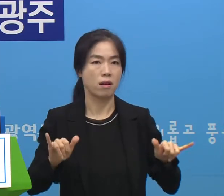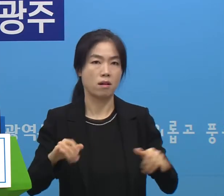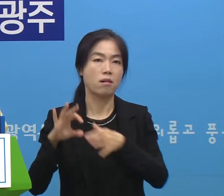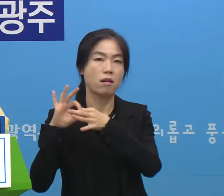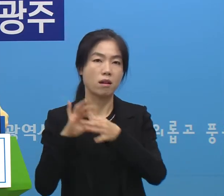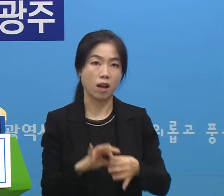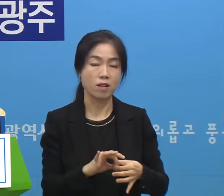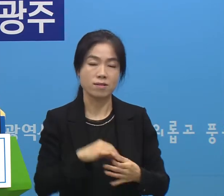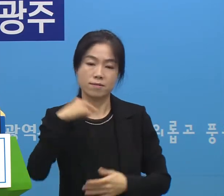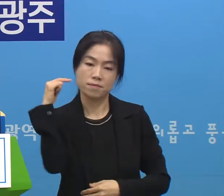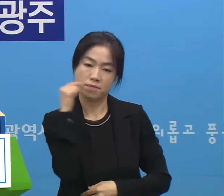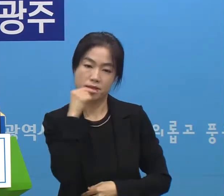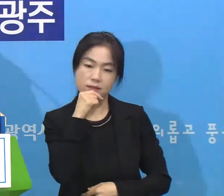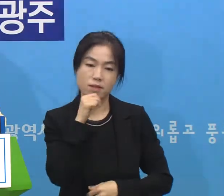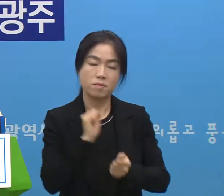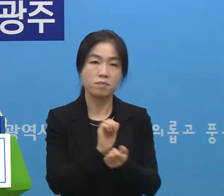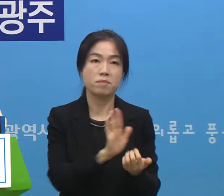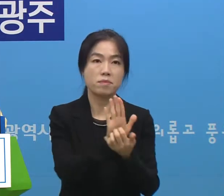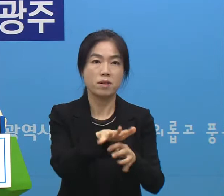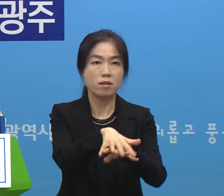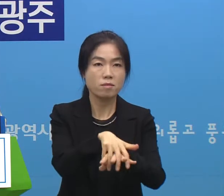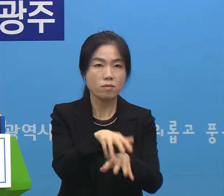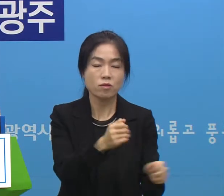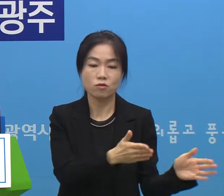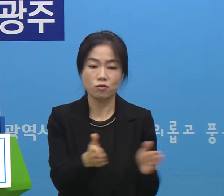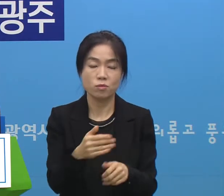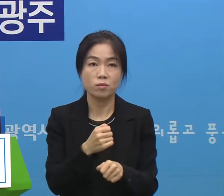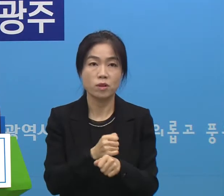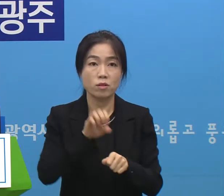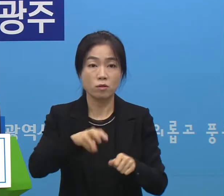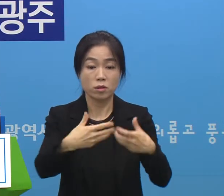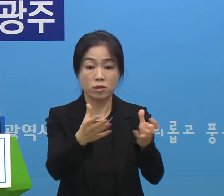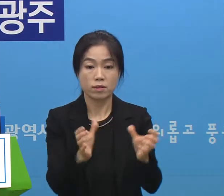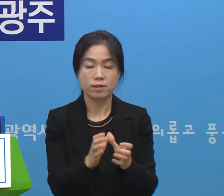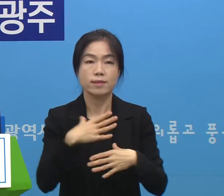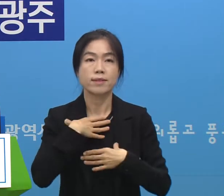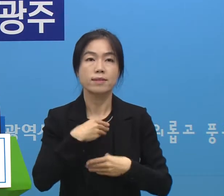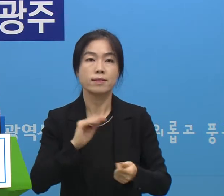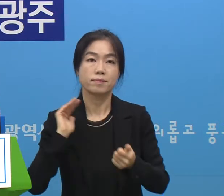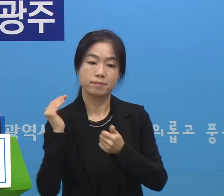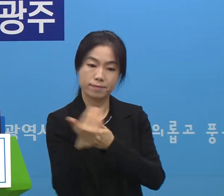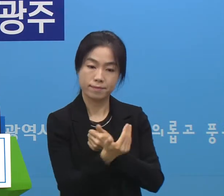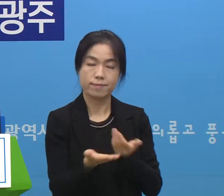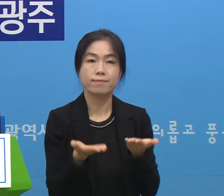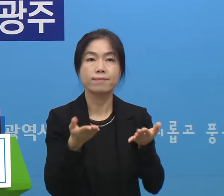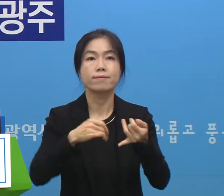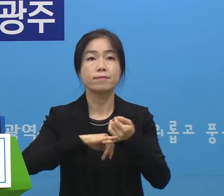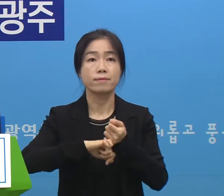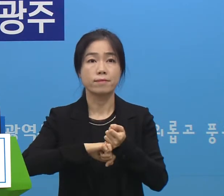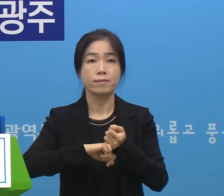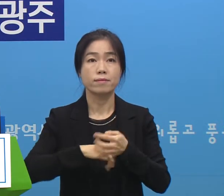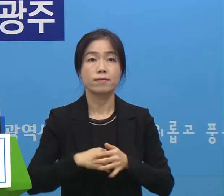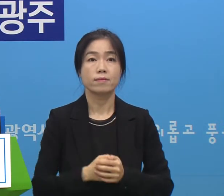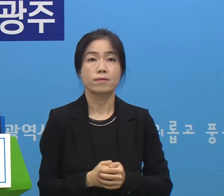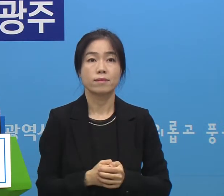빈틈없는 방역망 구축으로 강주 공동체를 안전하게 지켜내겠습니다